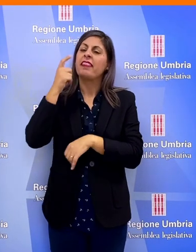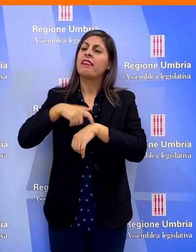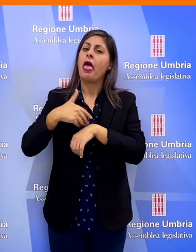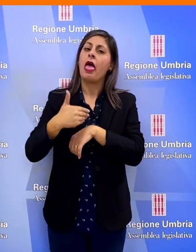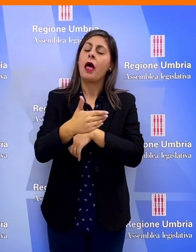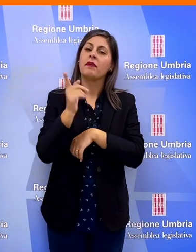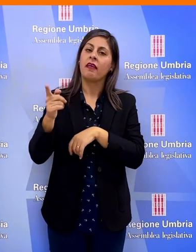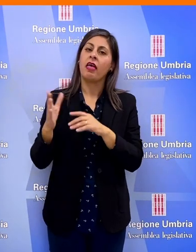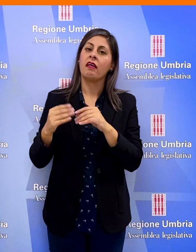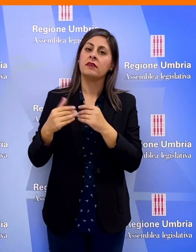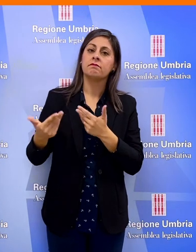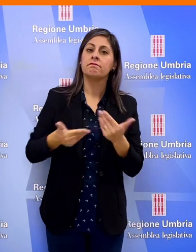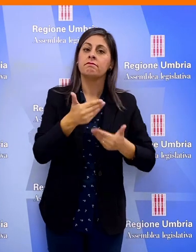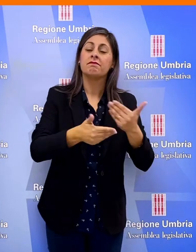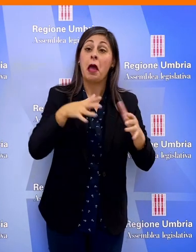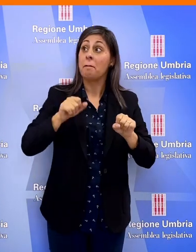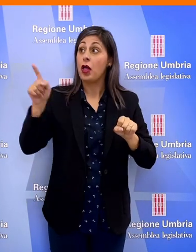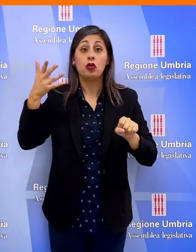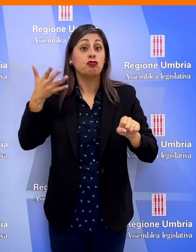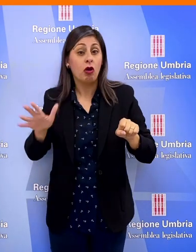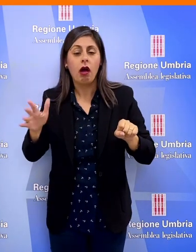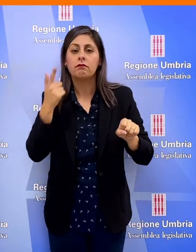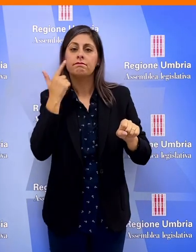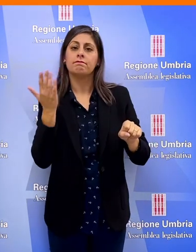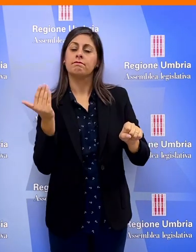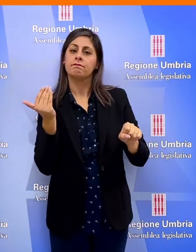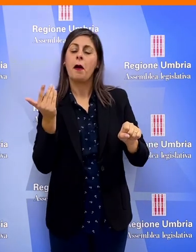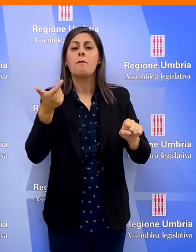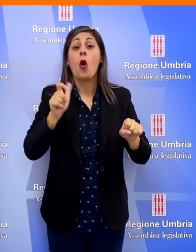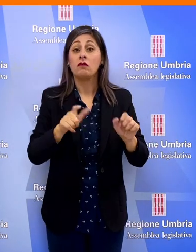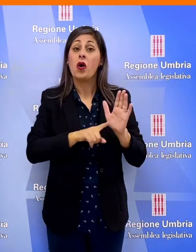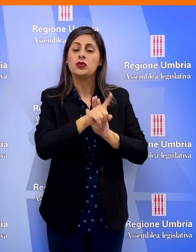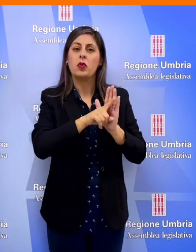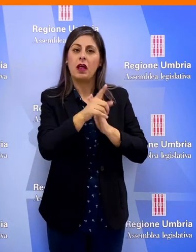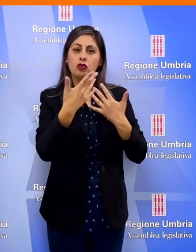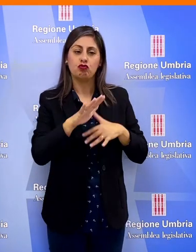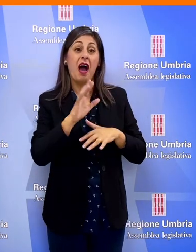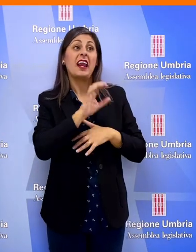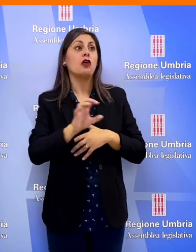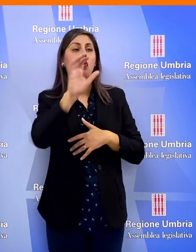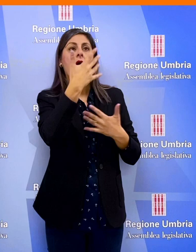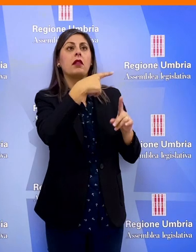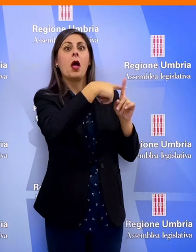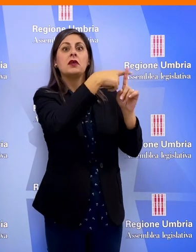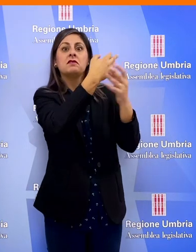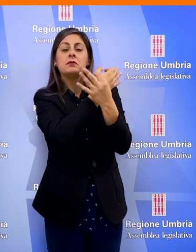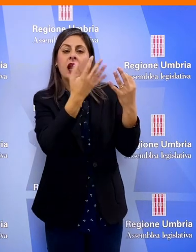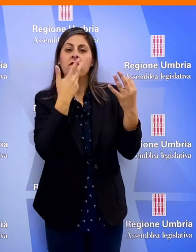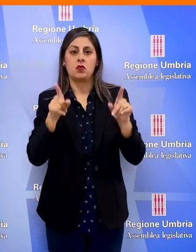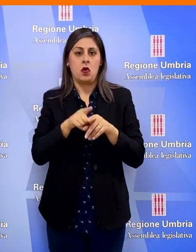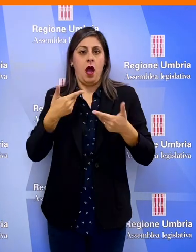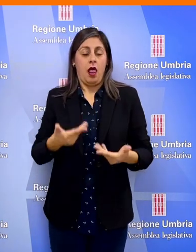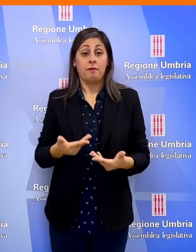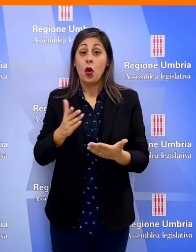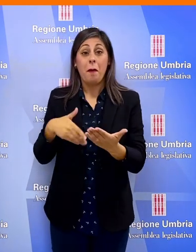tempi entro i quali sarà data esecuzione agli impegni presi visti anche i positivi risultati ottenuti in altre Regioni la proposta